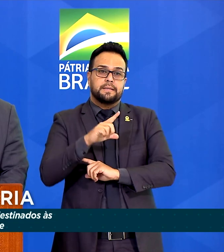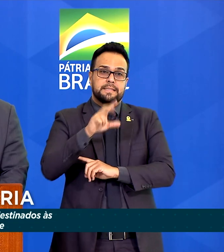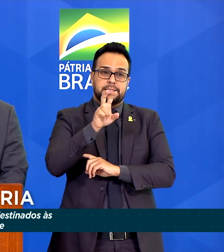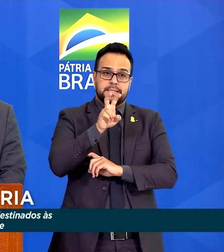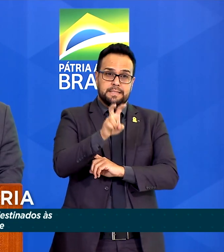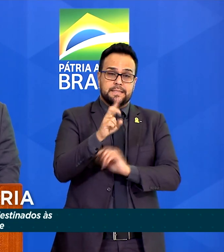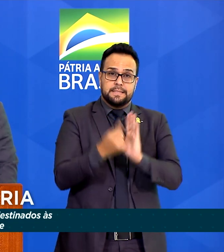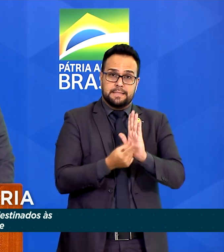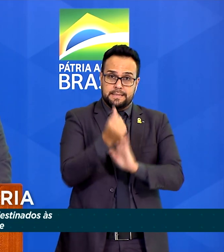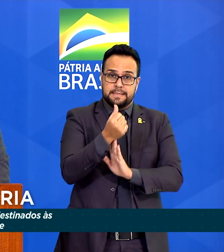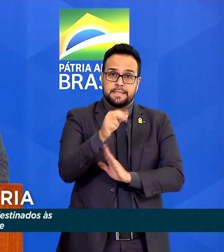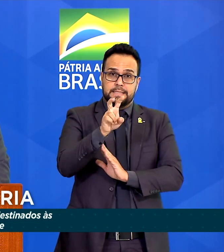municípios do Brasil. obrigado.